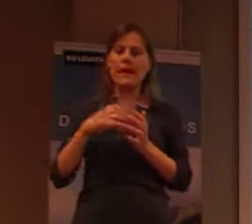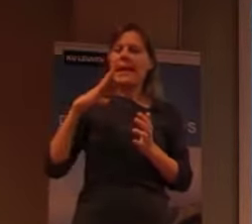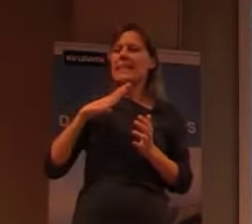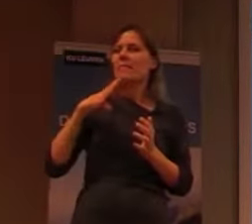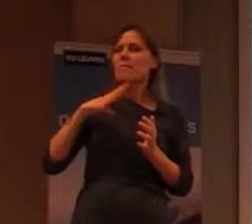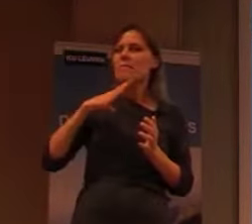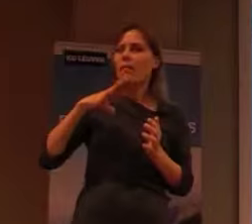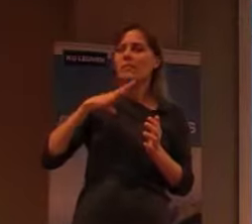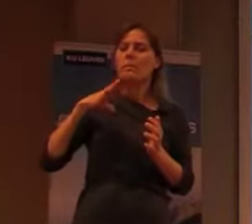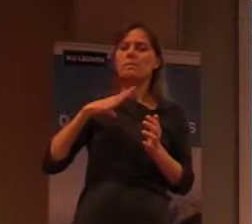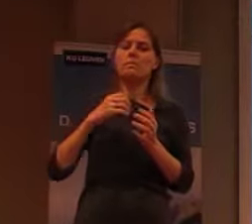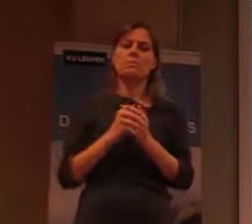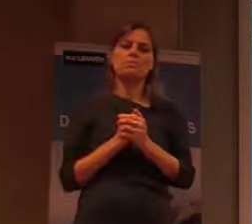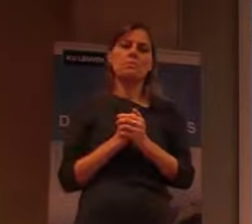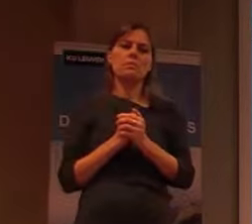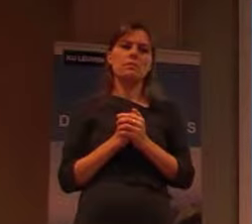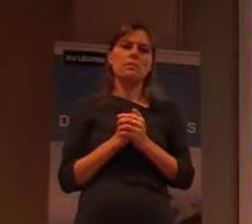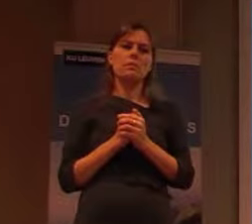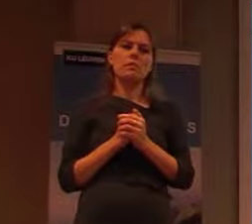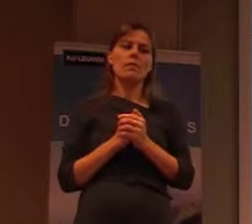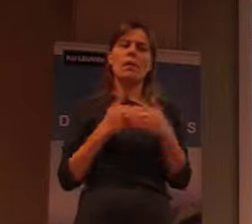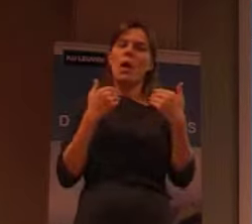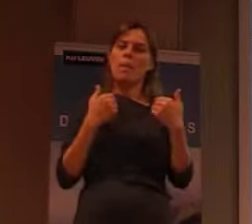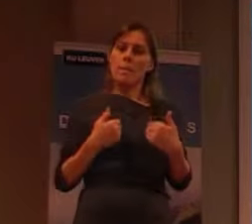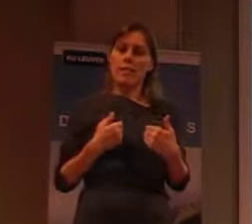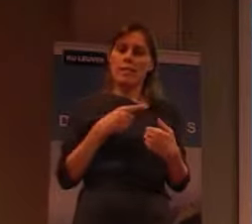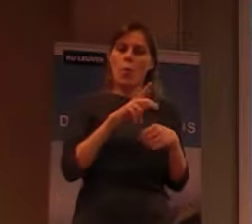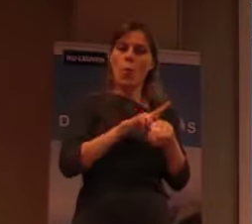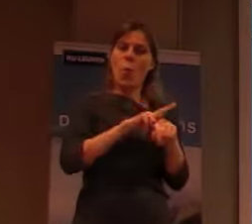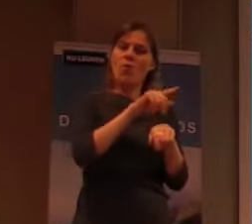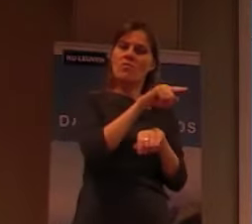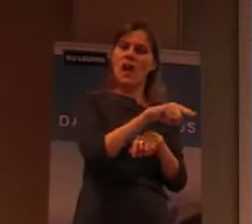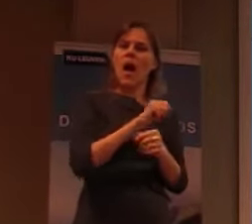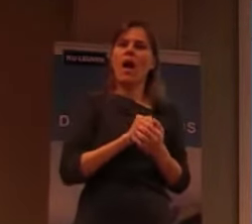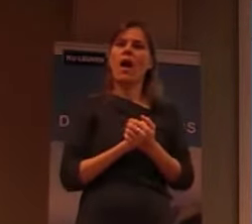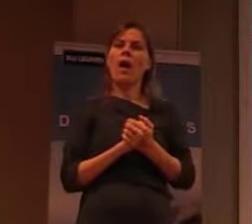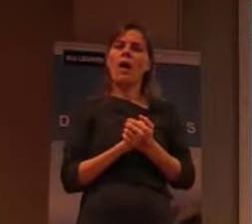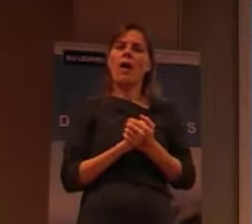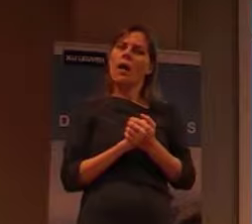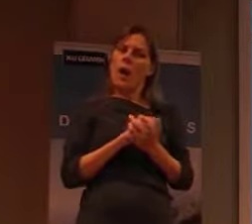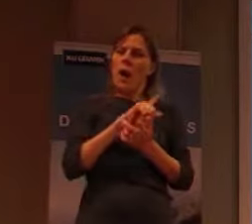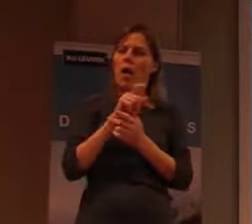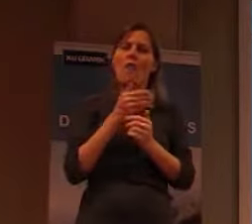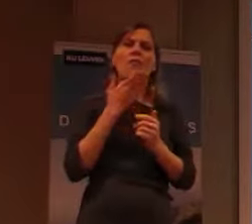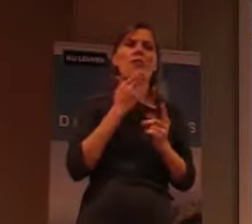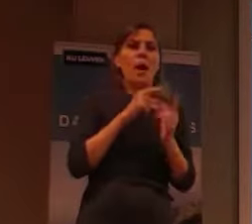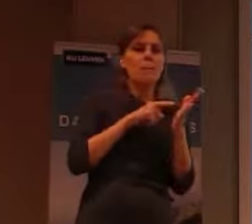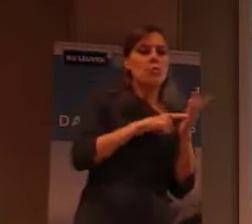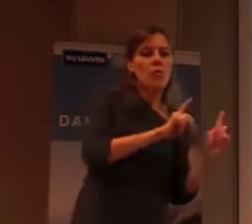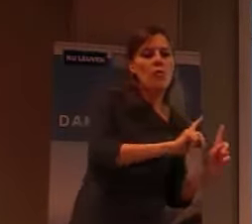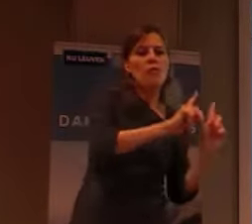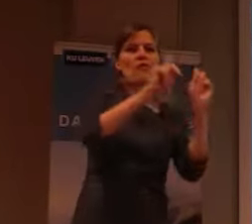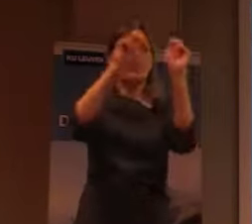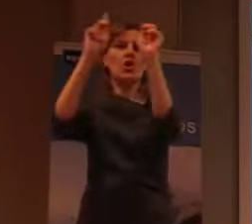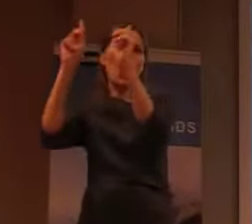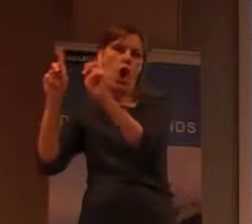gevraagd werden, die daar een nederzetting hadden, die werden eigenlijk gevraagd om te verhuizen naar het grote eiland. En die